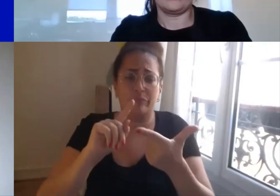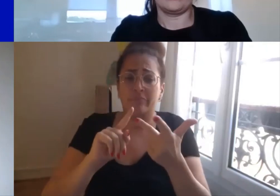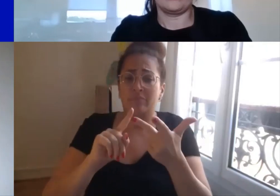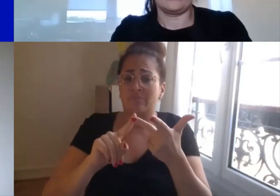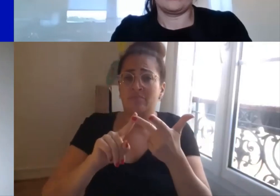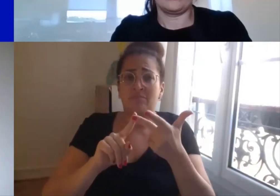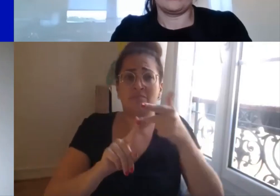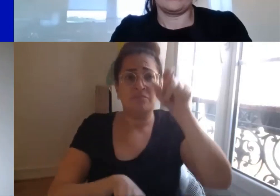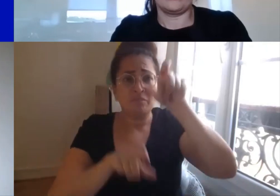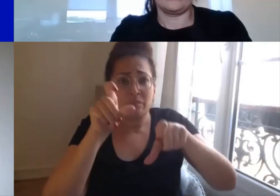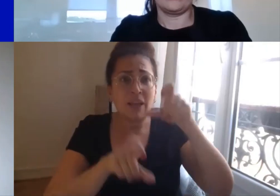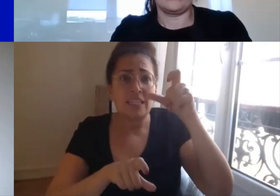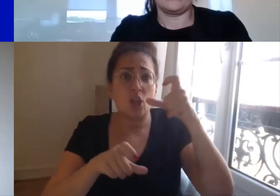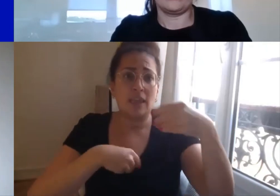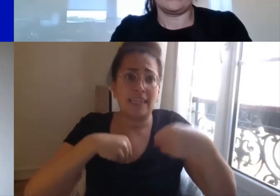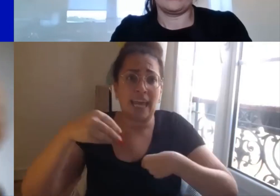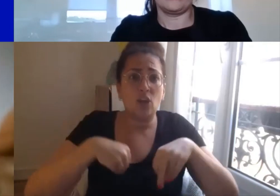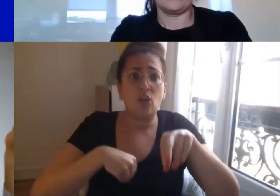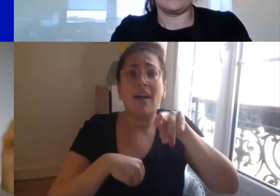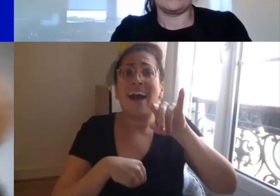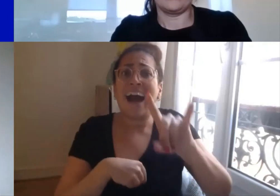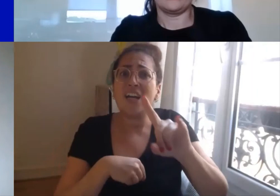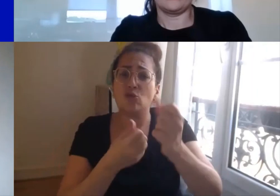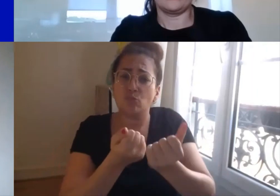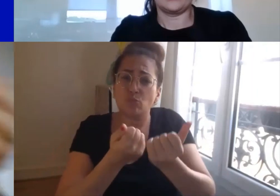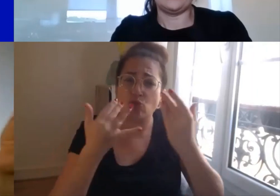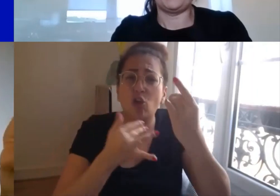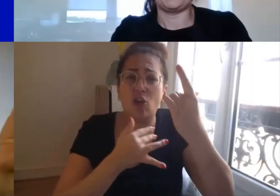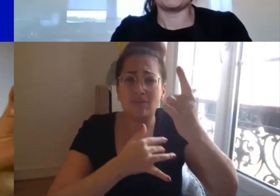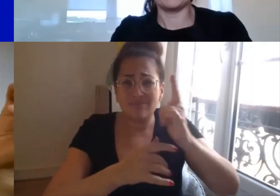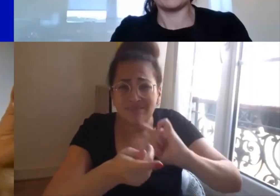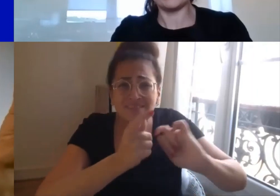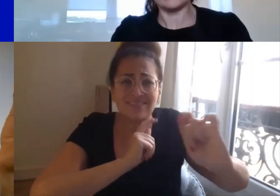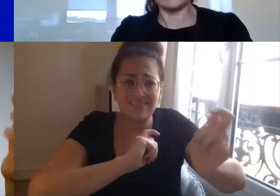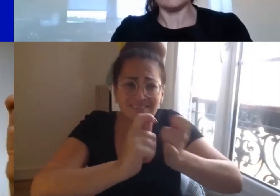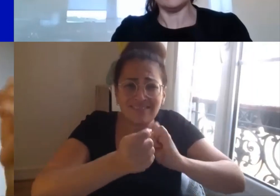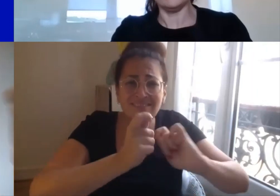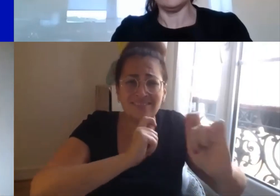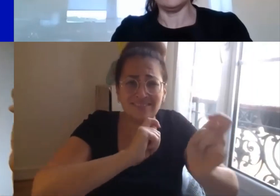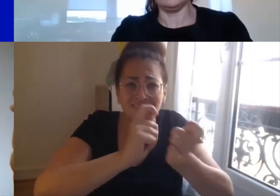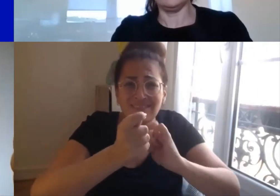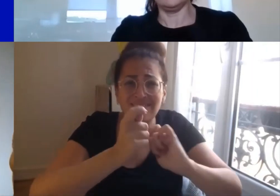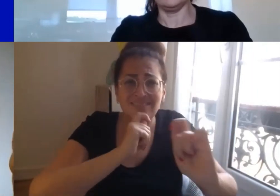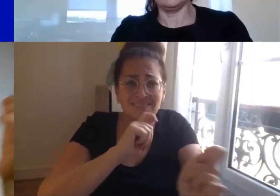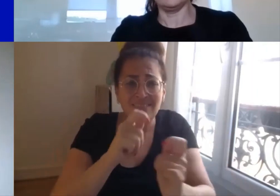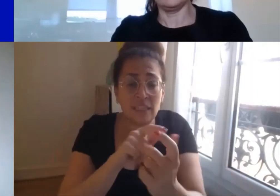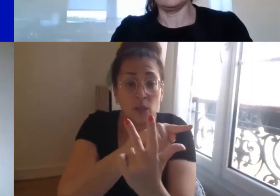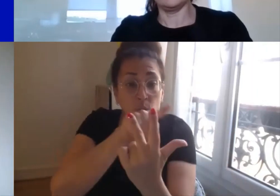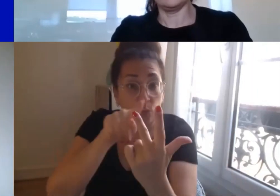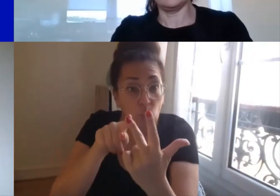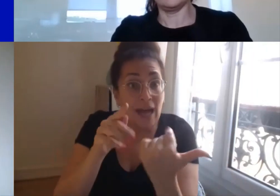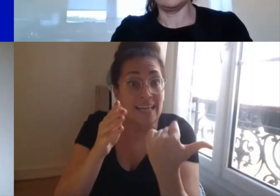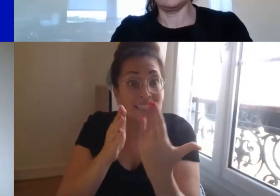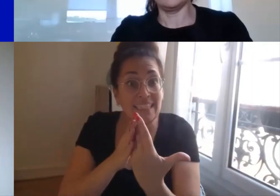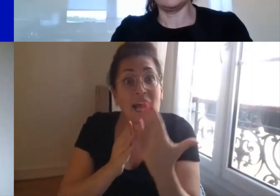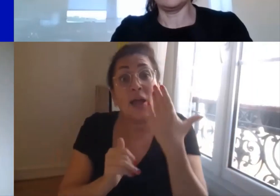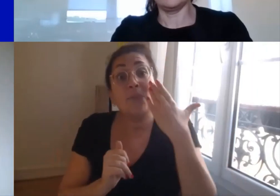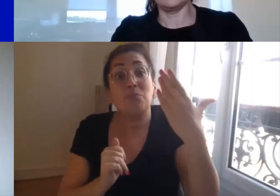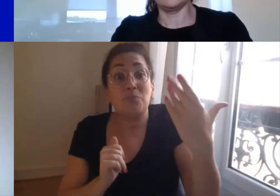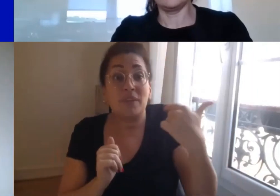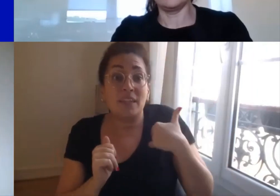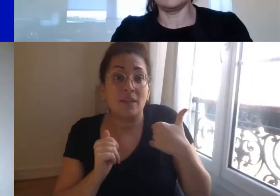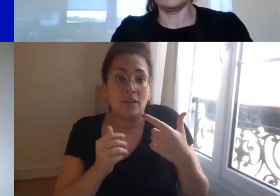directeurs des ressources humaines je suis heureux si j'ai pu aider on va dire à plus de